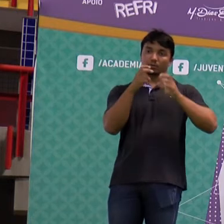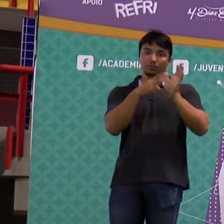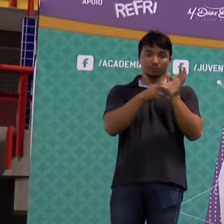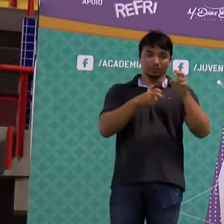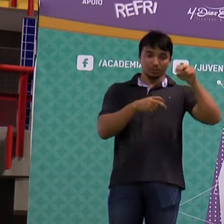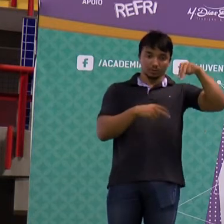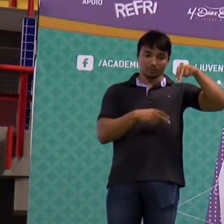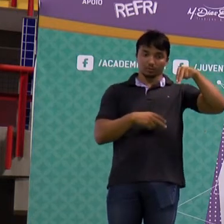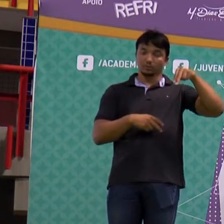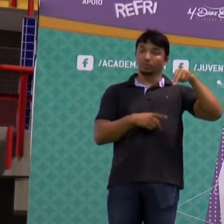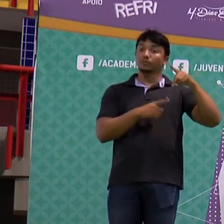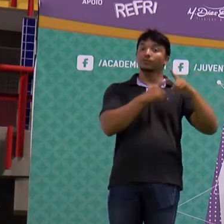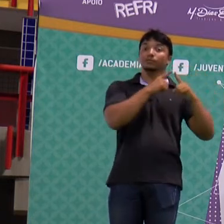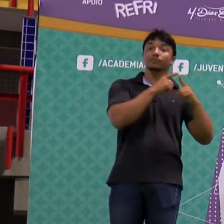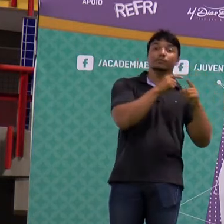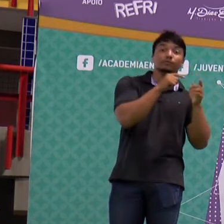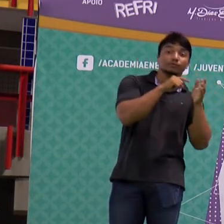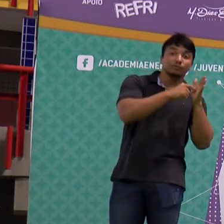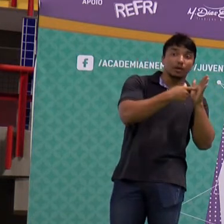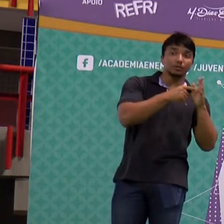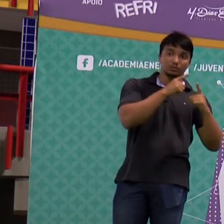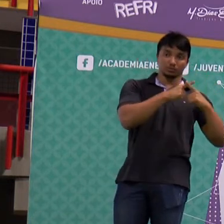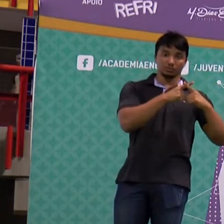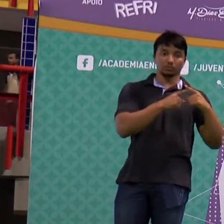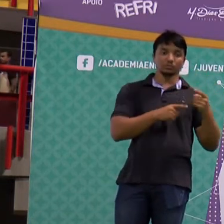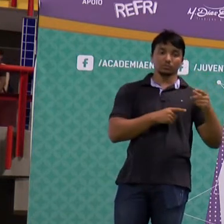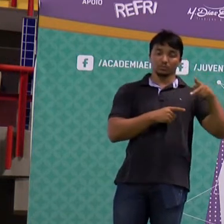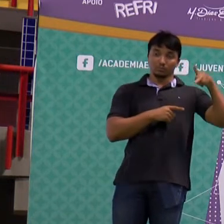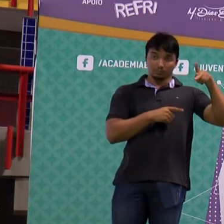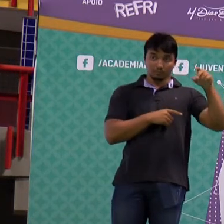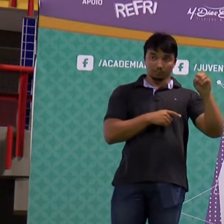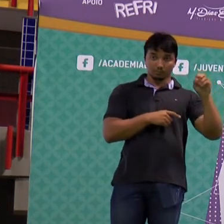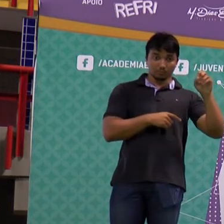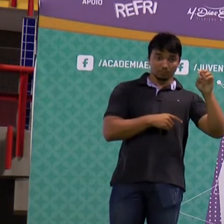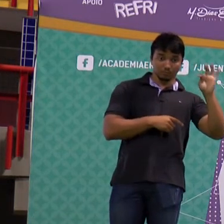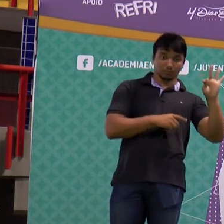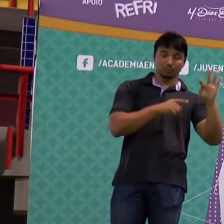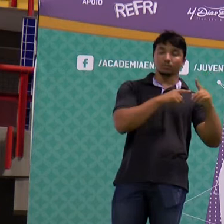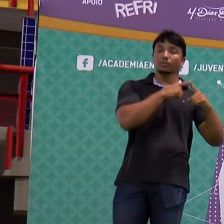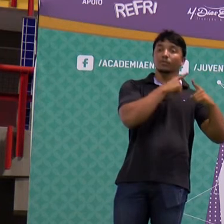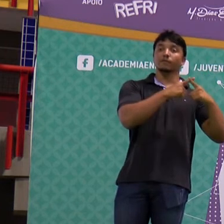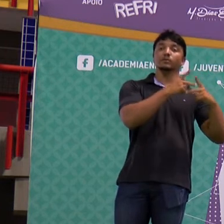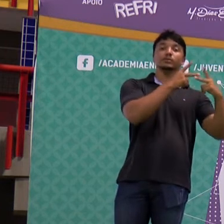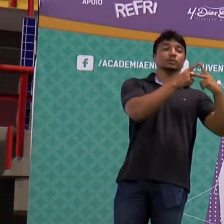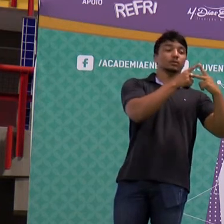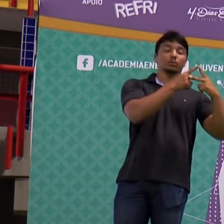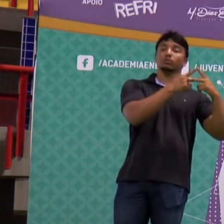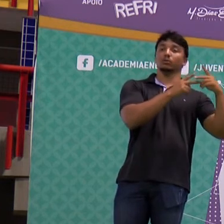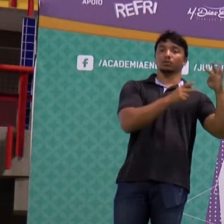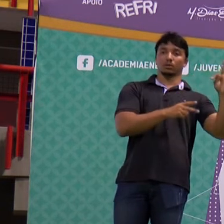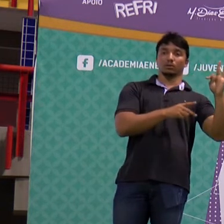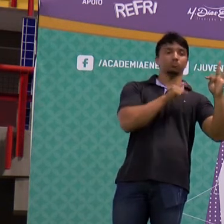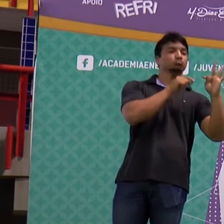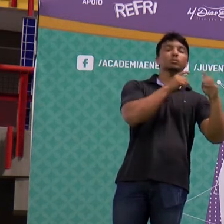vai ser o número de equipamentos que eu vou ligar vezes a potência desse equipamento vezes tempo.